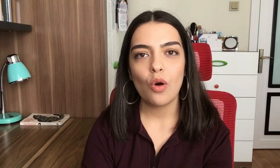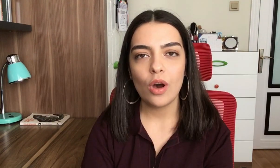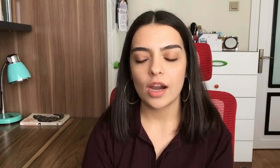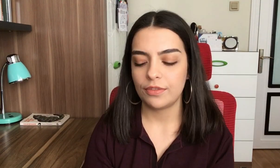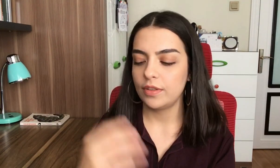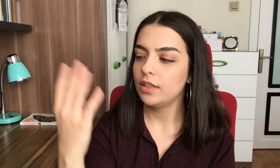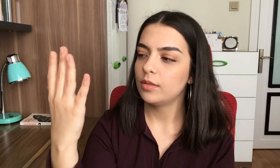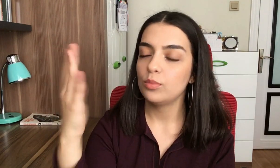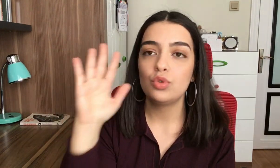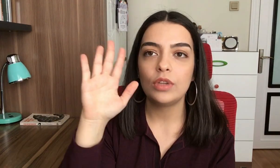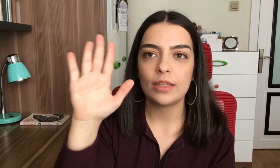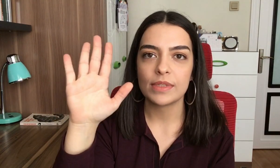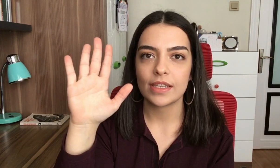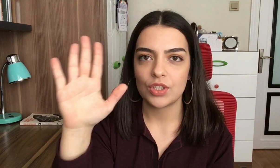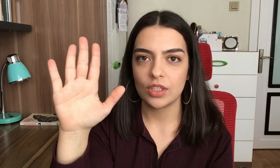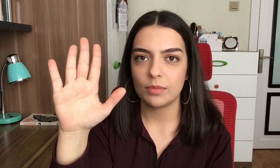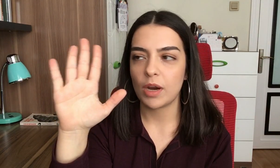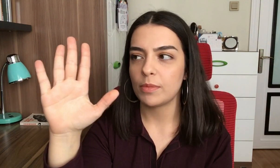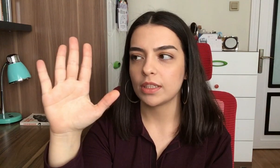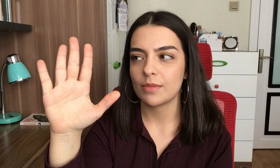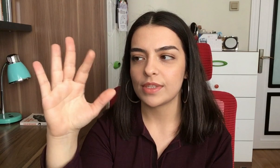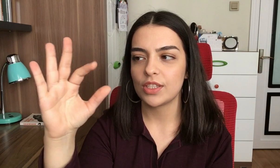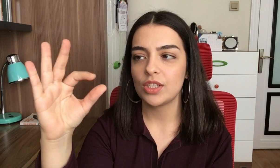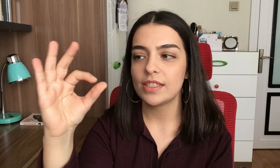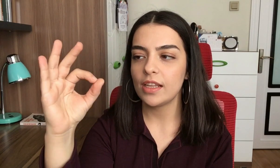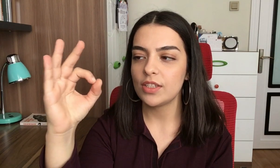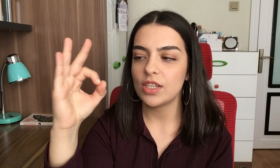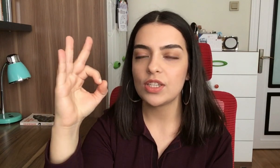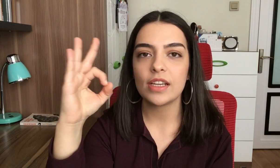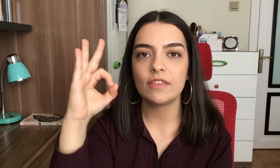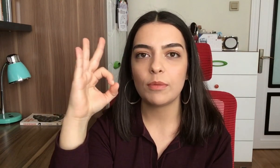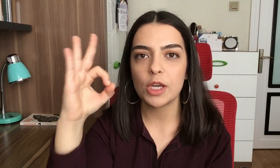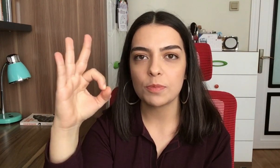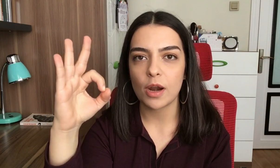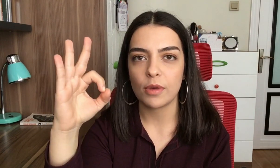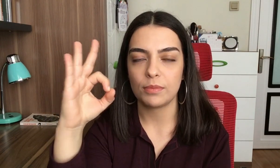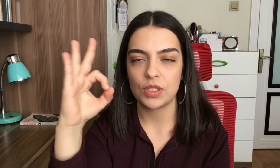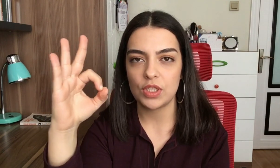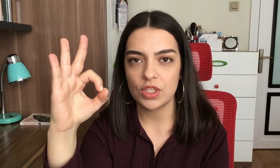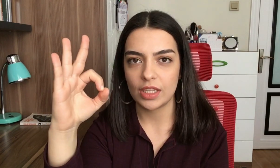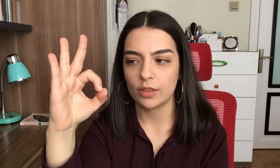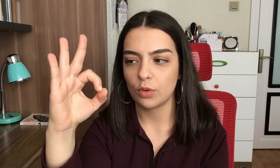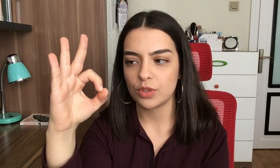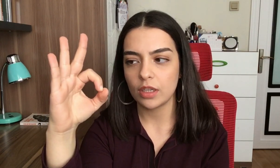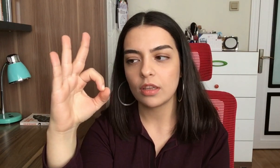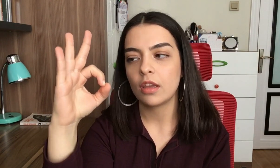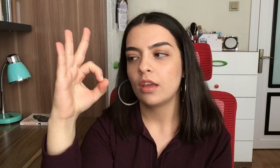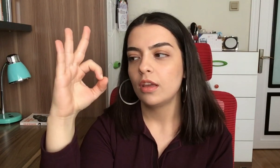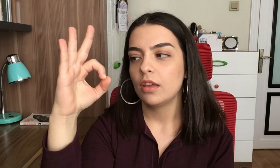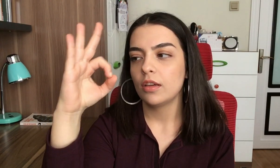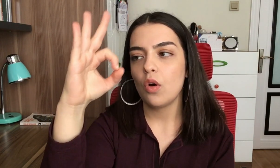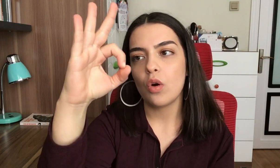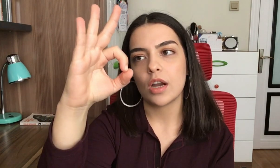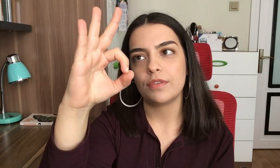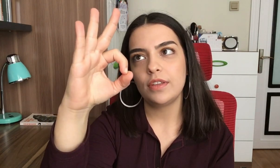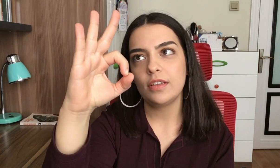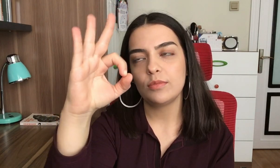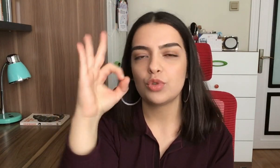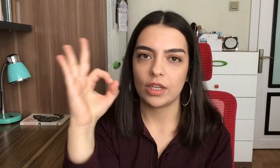harfi bütün elimiz açık, parmaklarımız açık. Sadece işaret ve baş parmağı bitişik şekilde olacak. O harfi bu şekilde